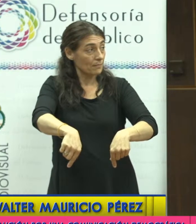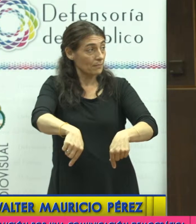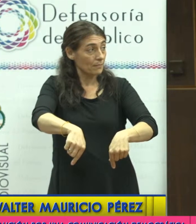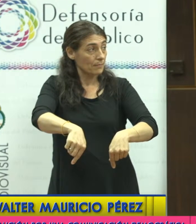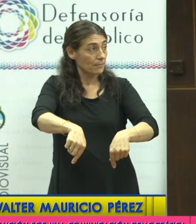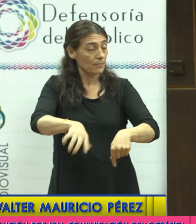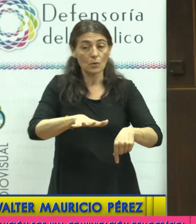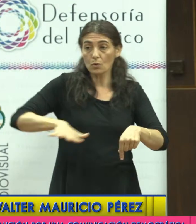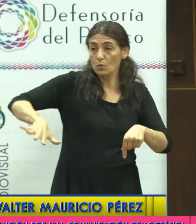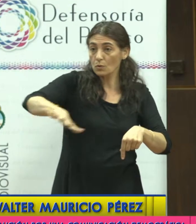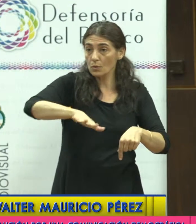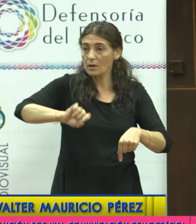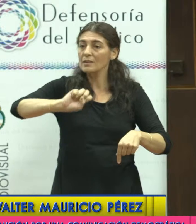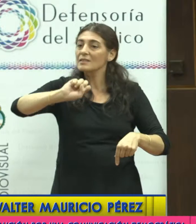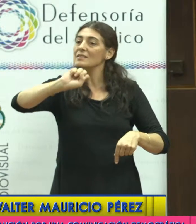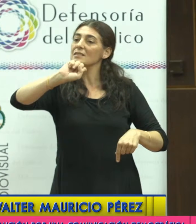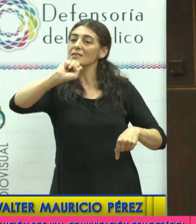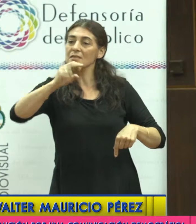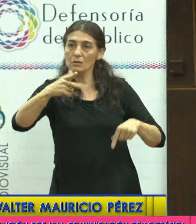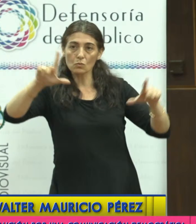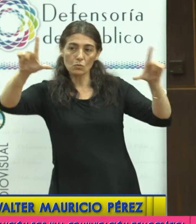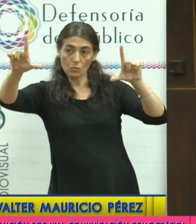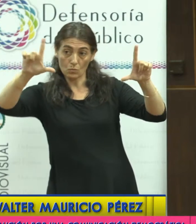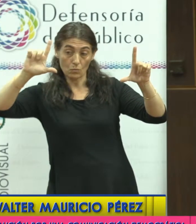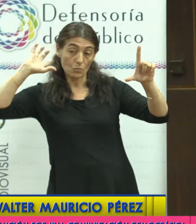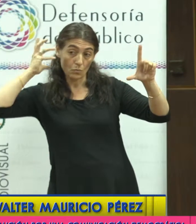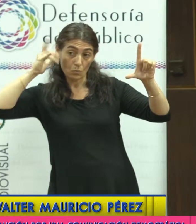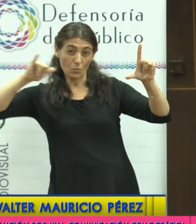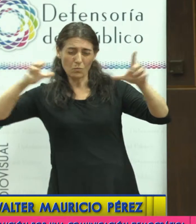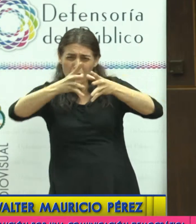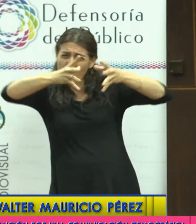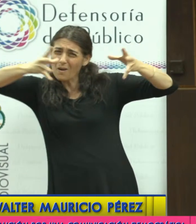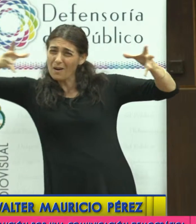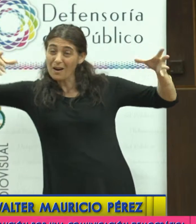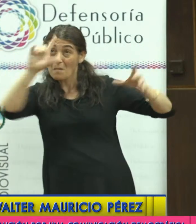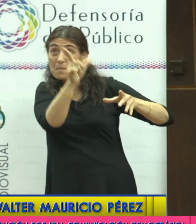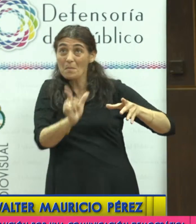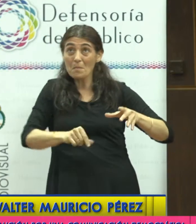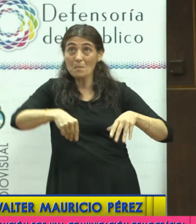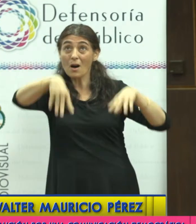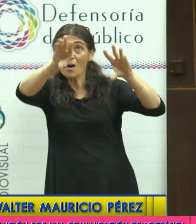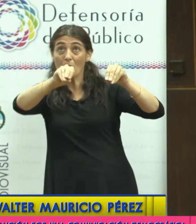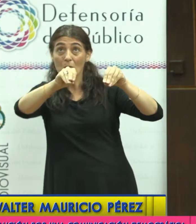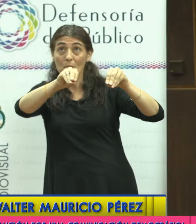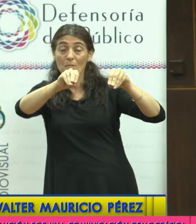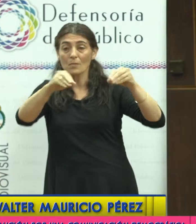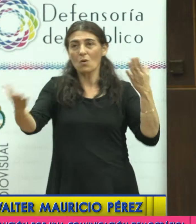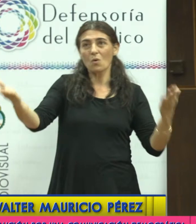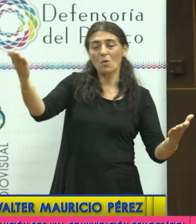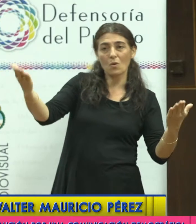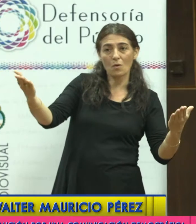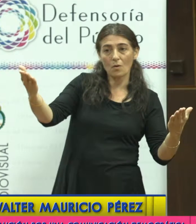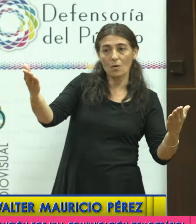multimedia más grande del país, si bien en tamaño no es comparable con